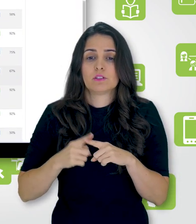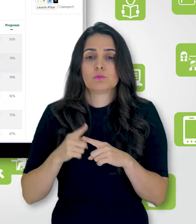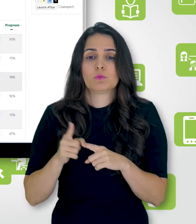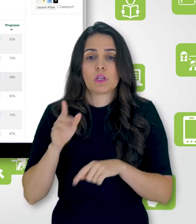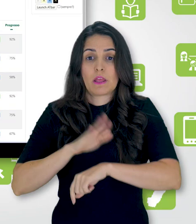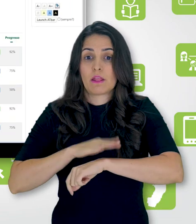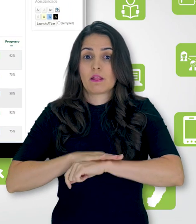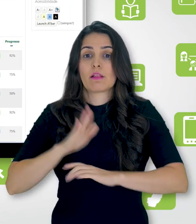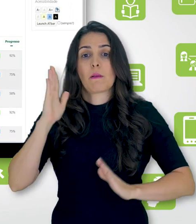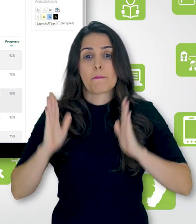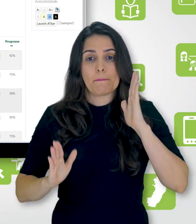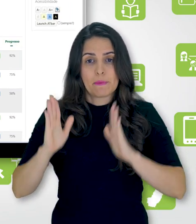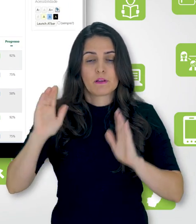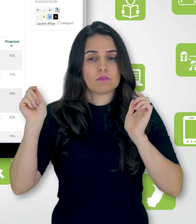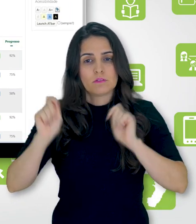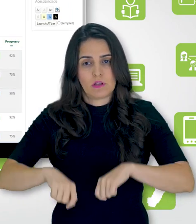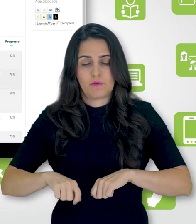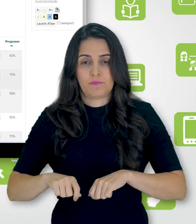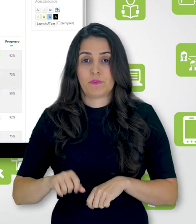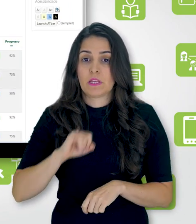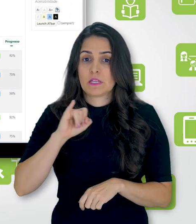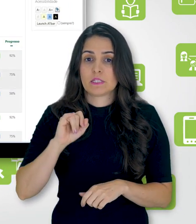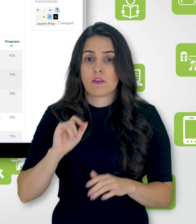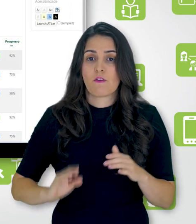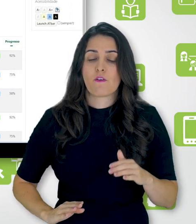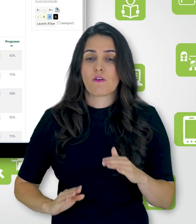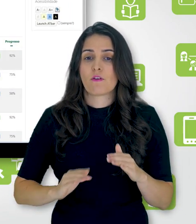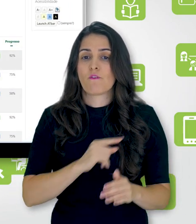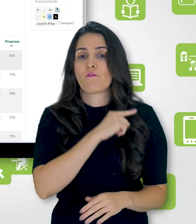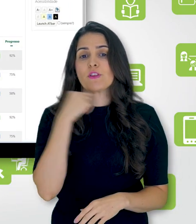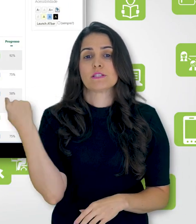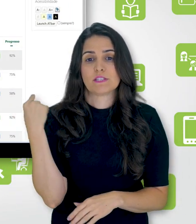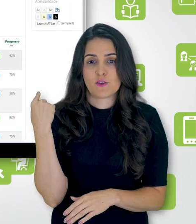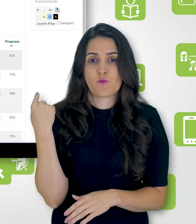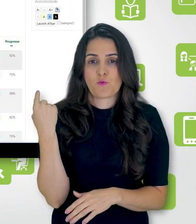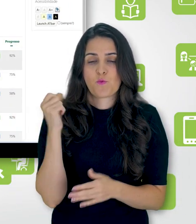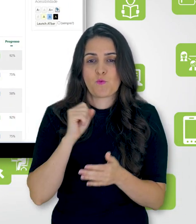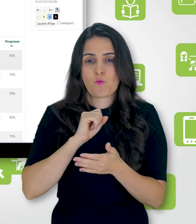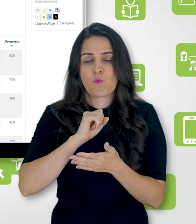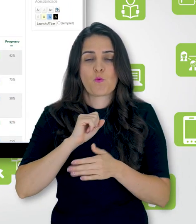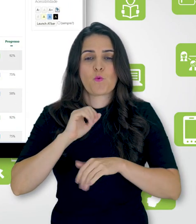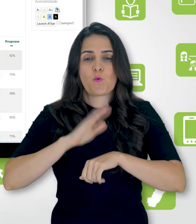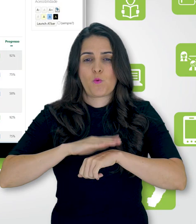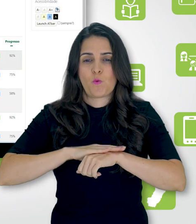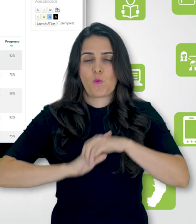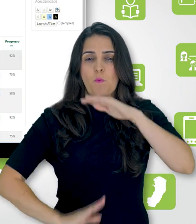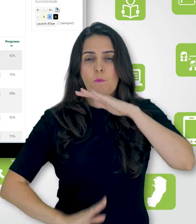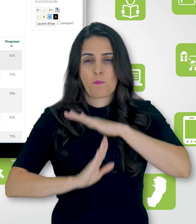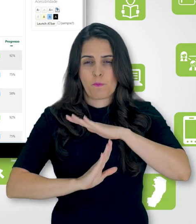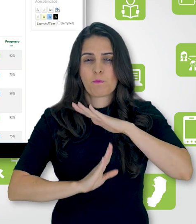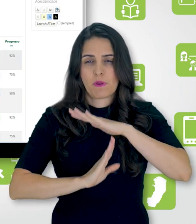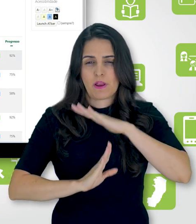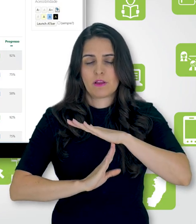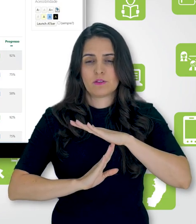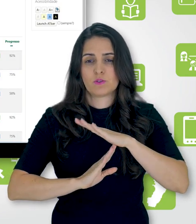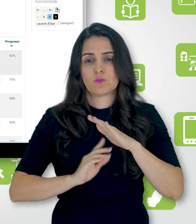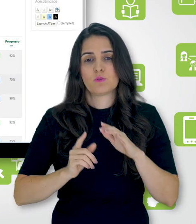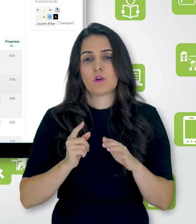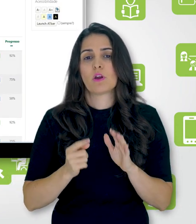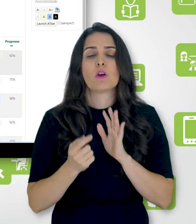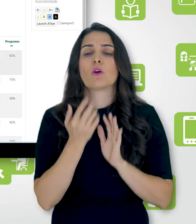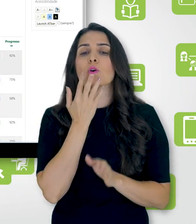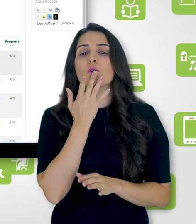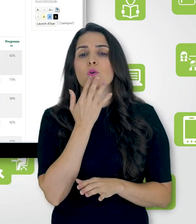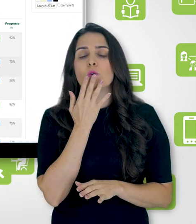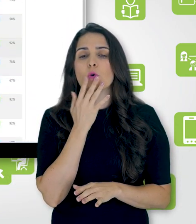ainda dentro do prazo. Quando está fora do prazo, e eu configurei isso no acompanhamento de conclusão, ela